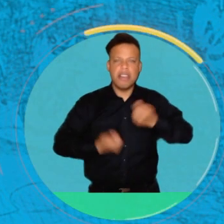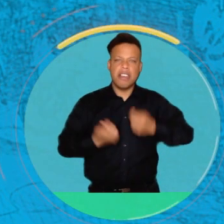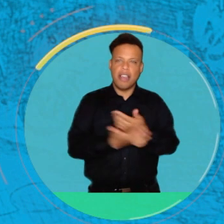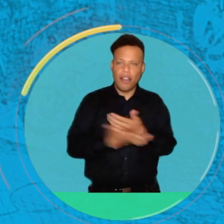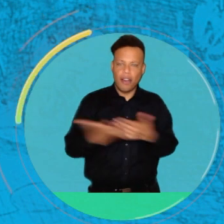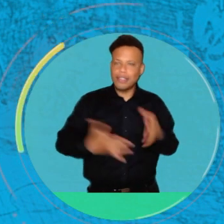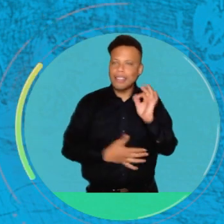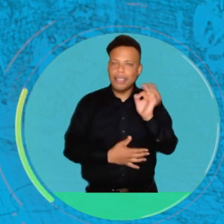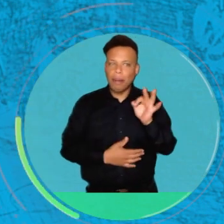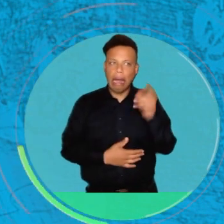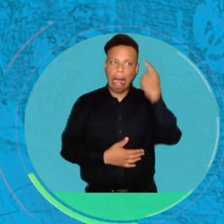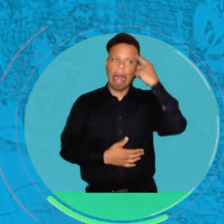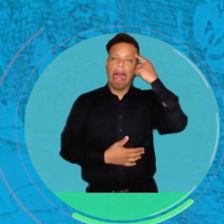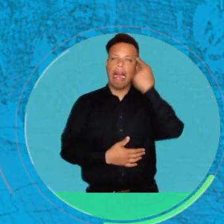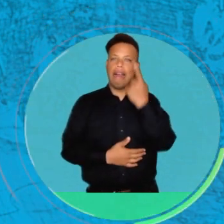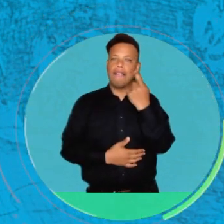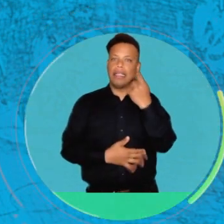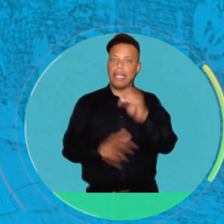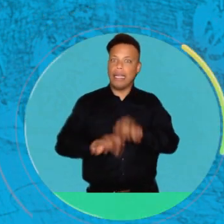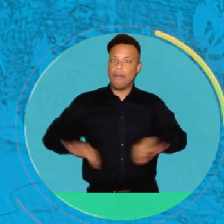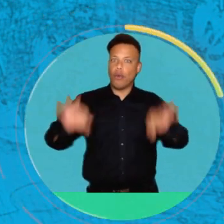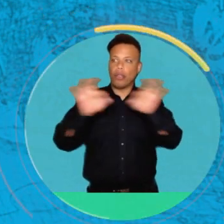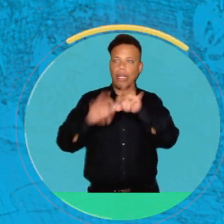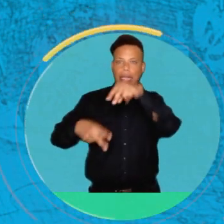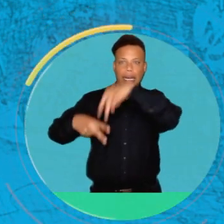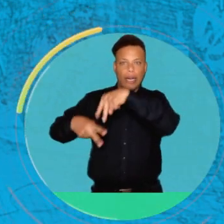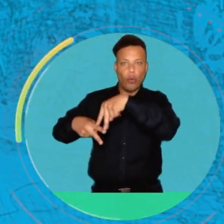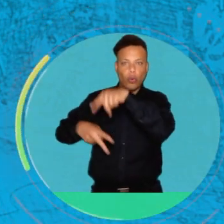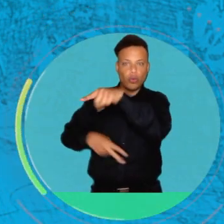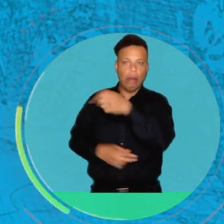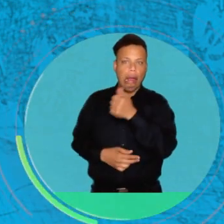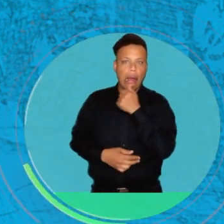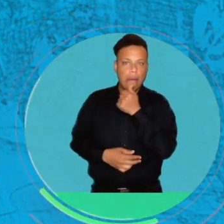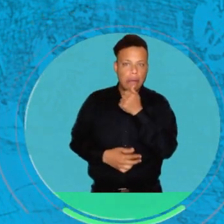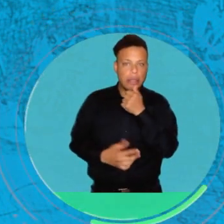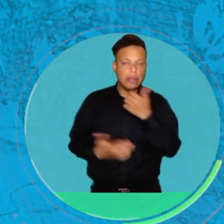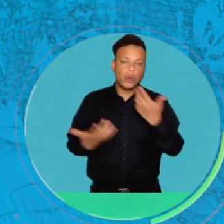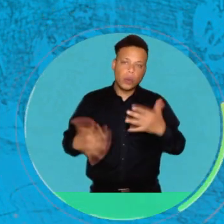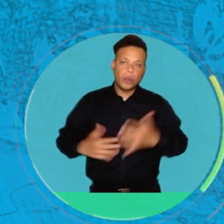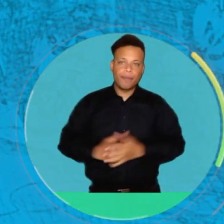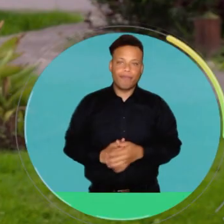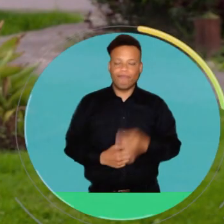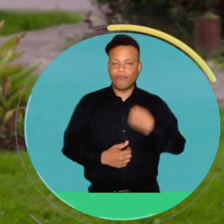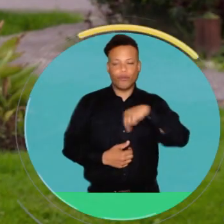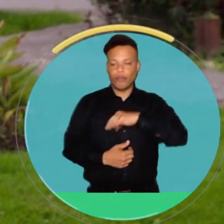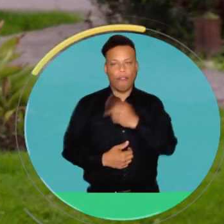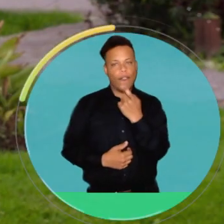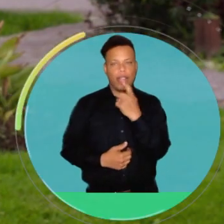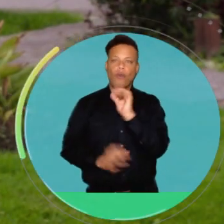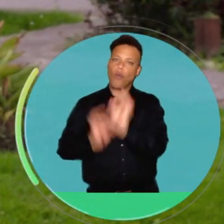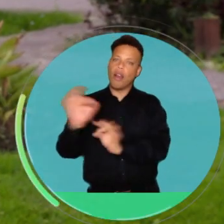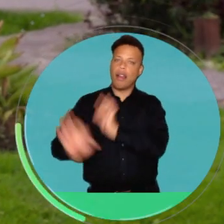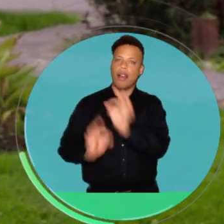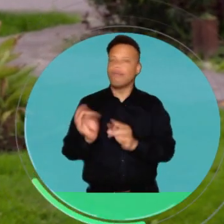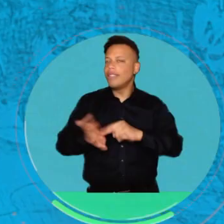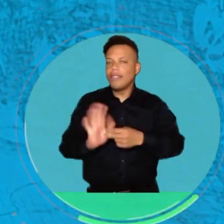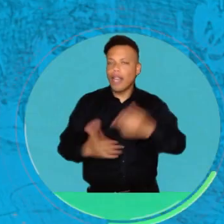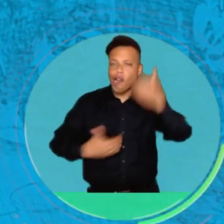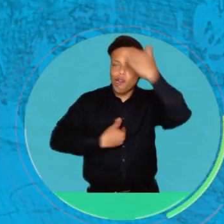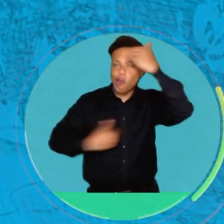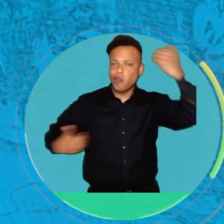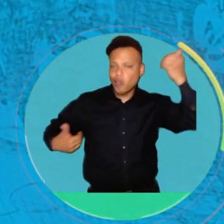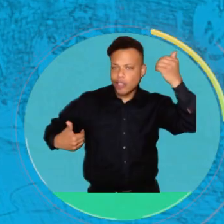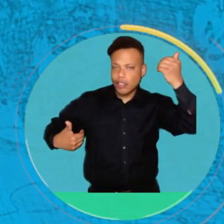generar, digamos que mover la economía de estas maneras sin darle mucha importancia al recurso hídrico. Y